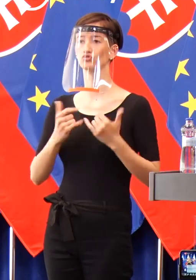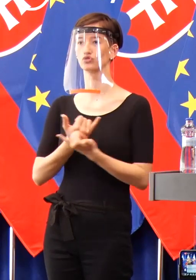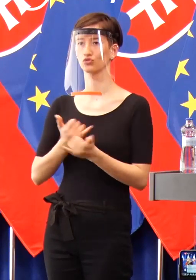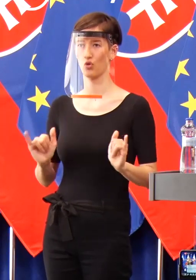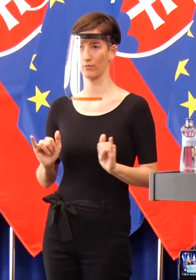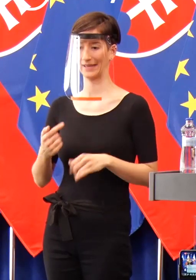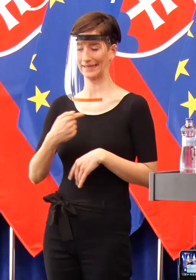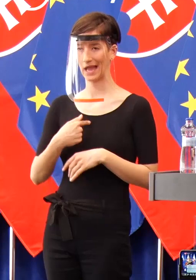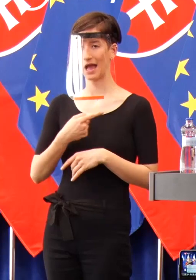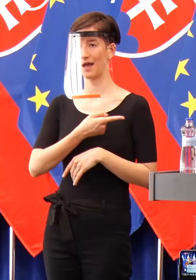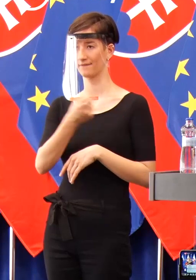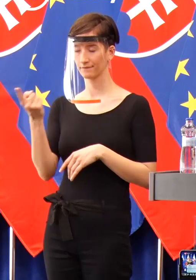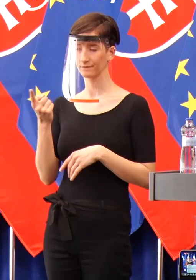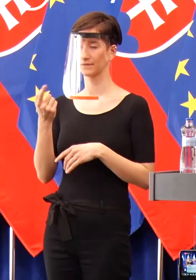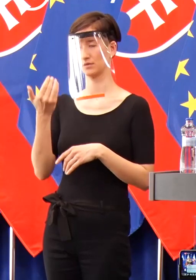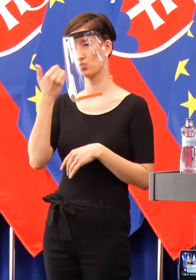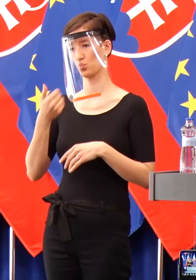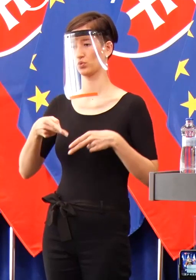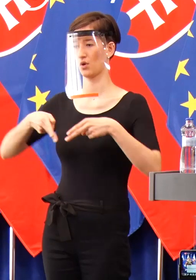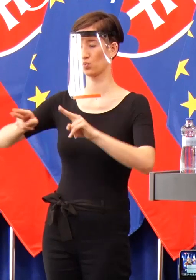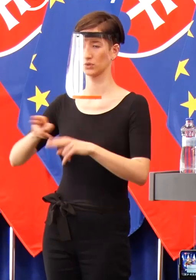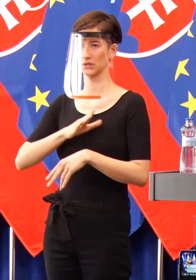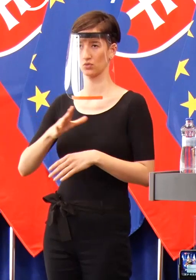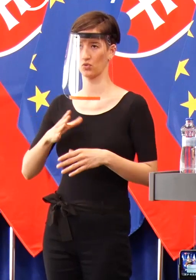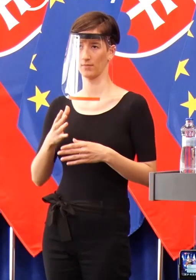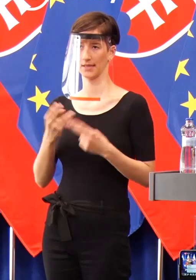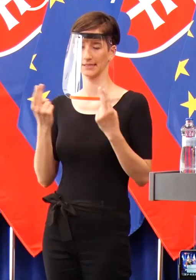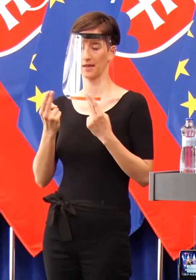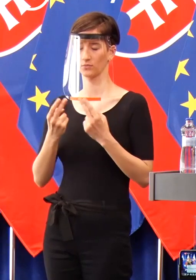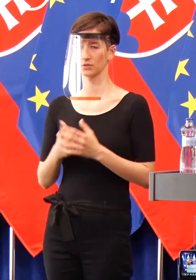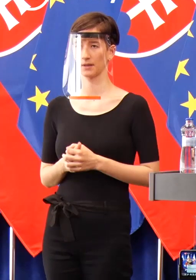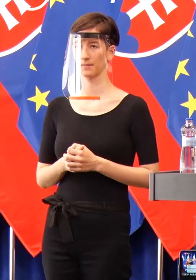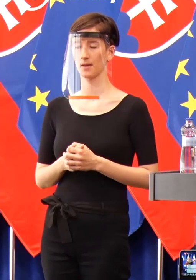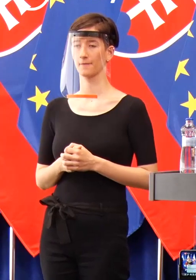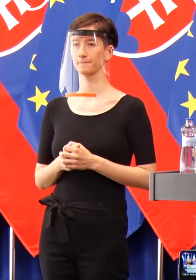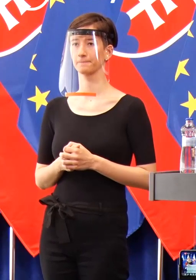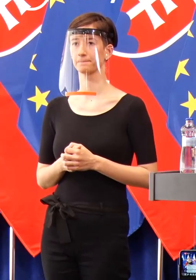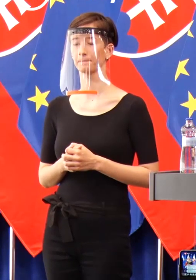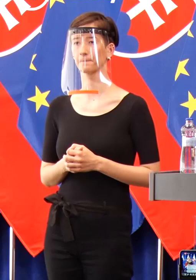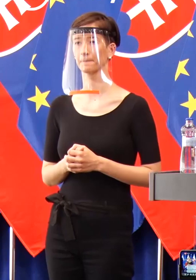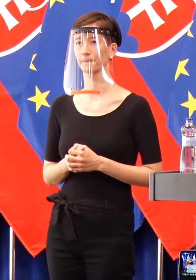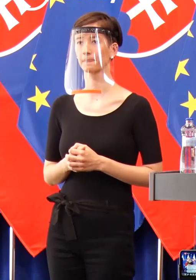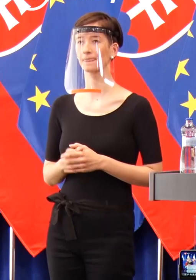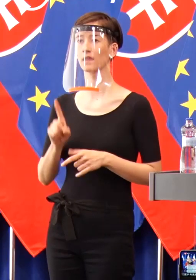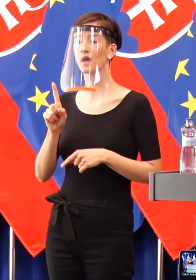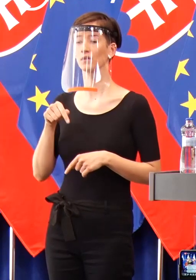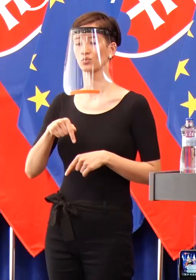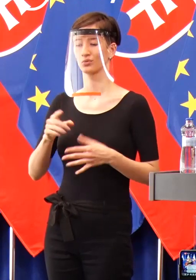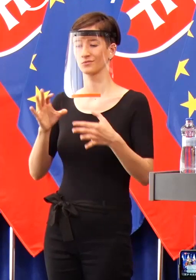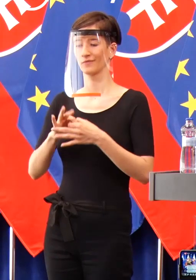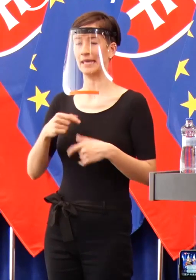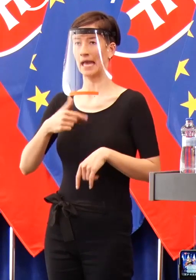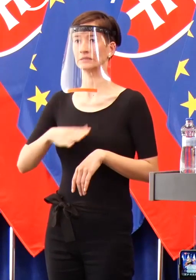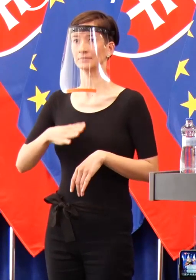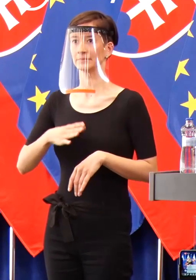my, ľudia na ulici, ktorí si žijú svoj bežný život. Ale toto nie je o našom chcení, toto